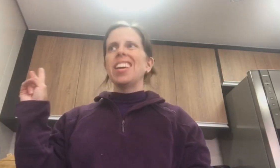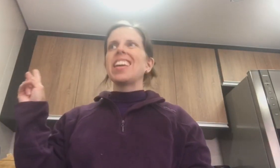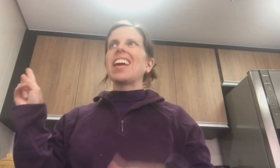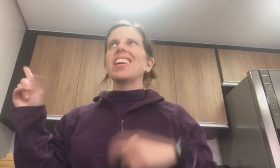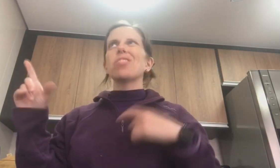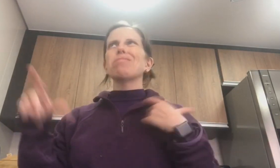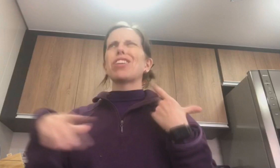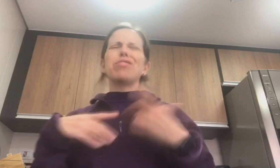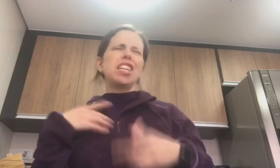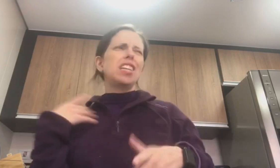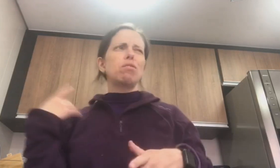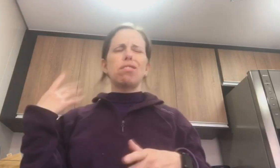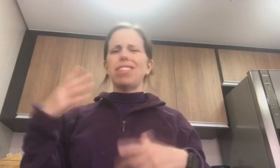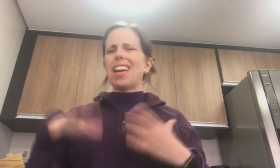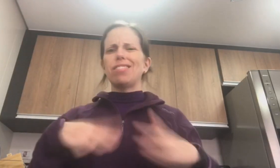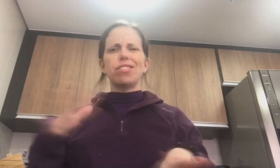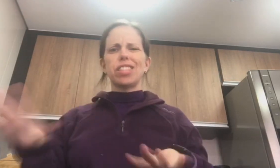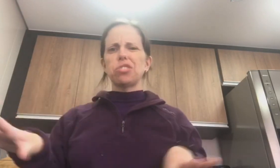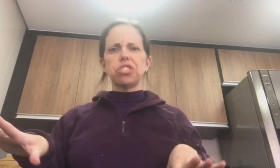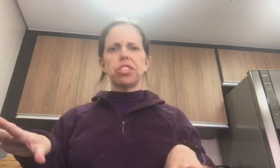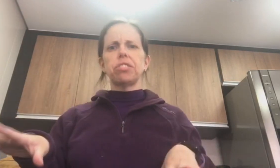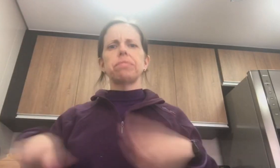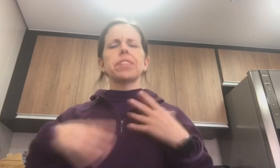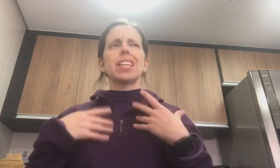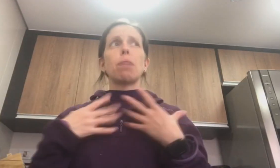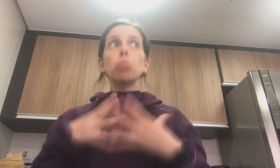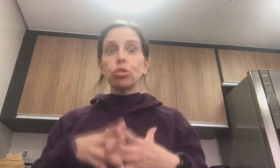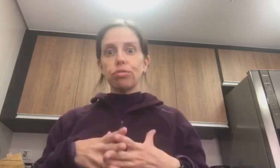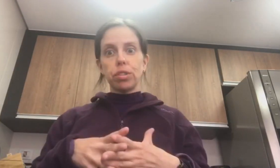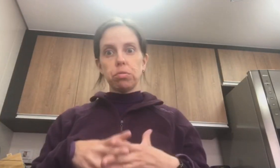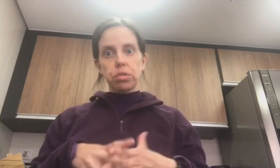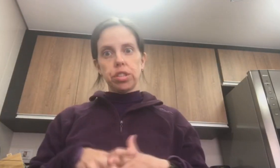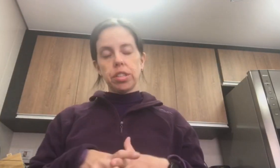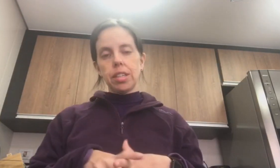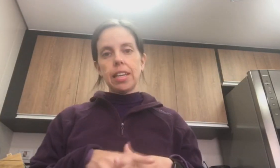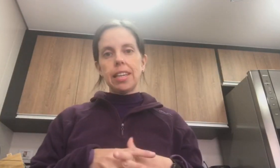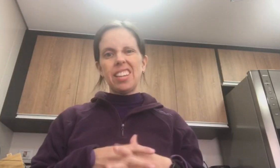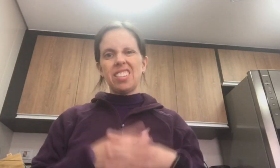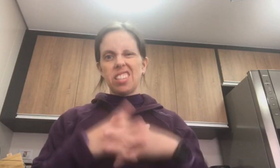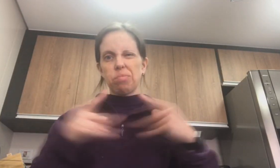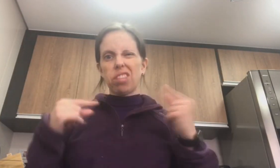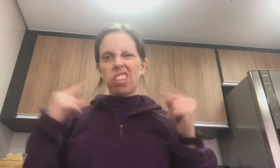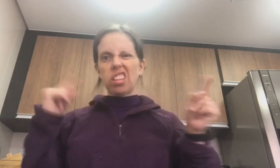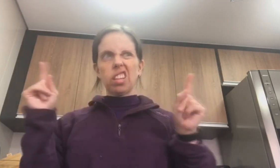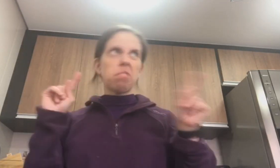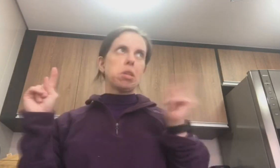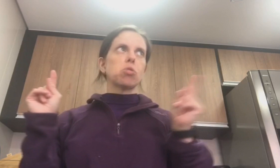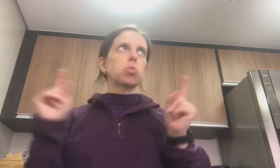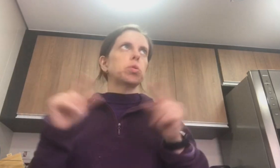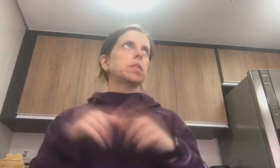E aí, como tá frio, eu falei, ah, não precisa sujo não. Tá muito frio hoje. E aí, não sei se vocês podem ver, até que tá meio escuro.